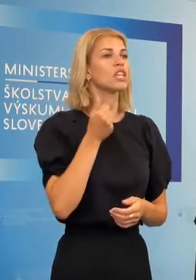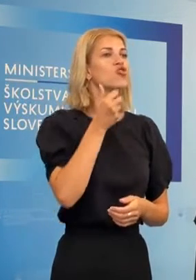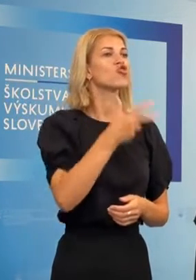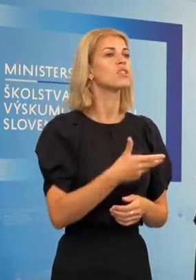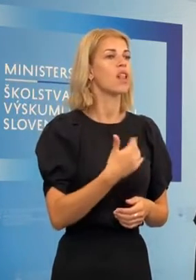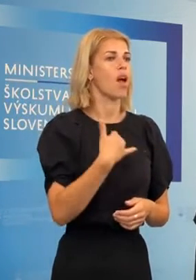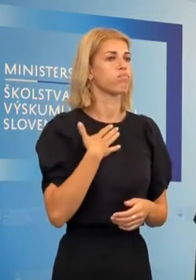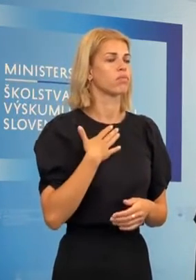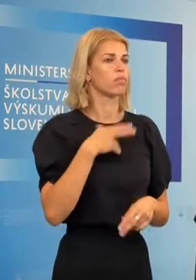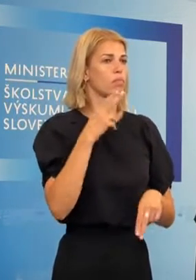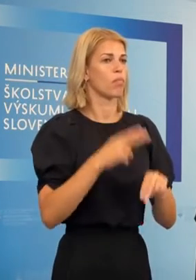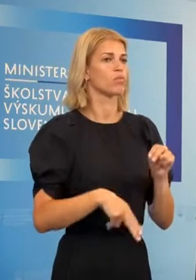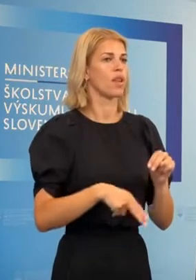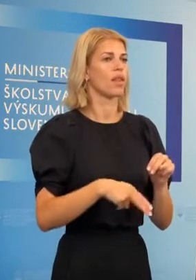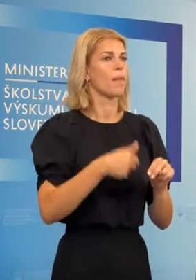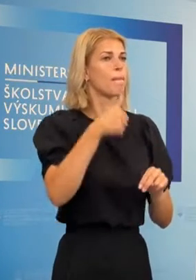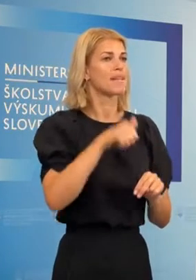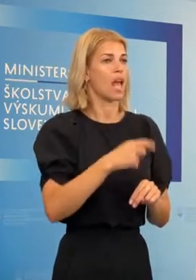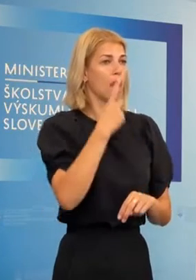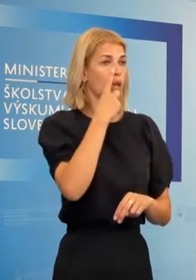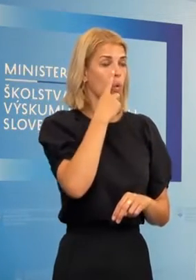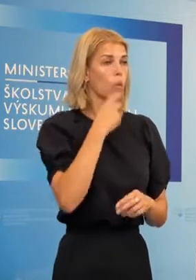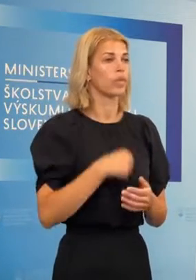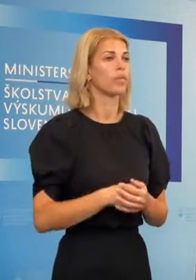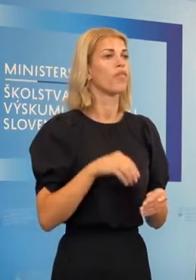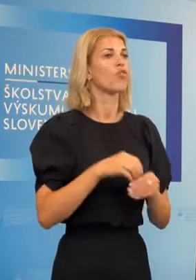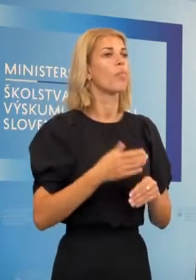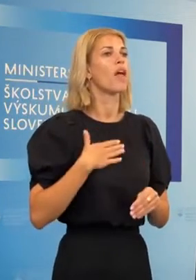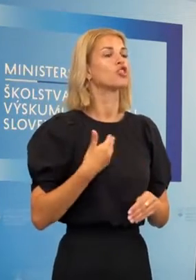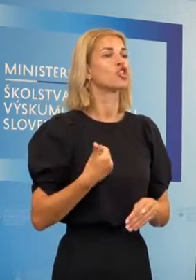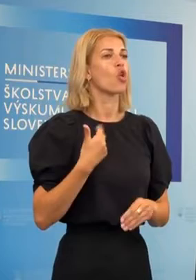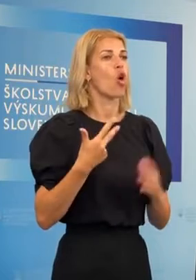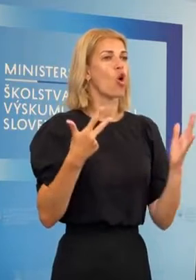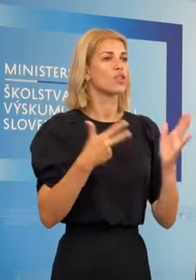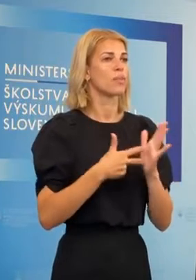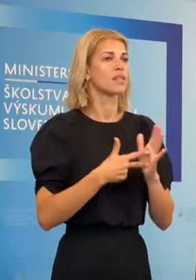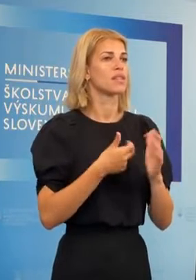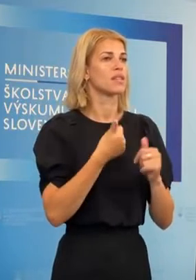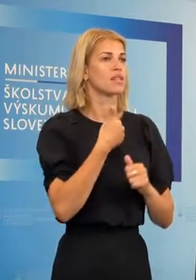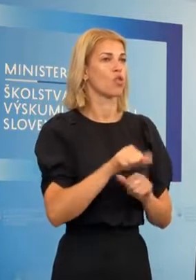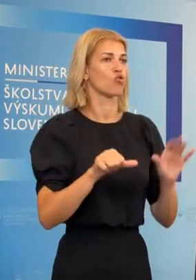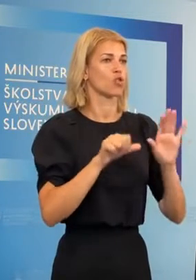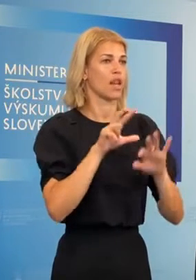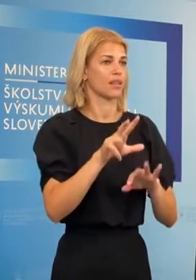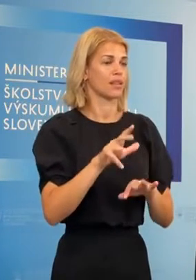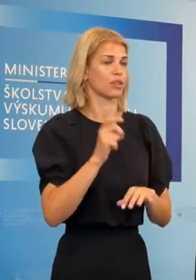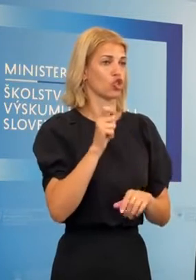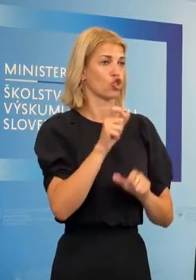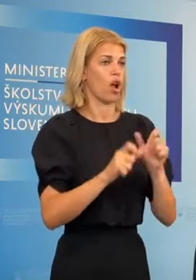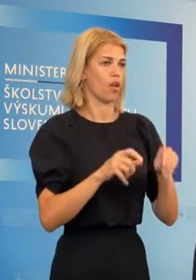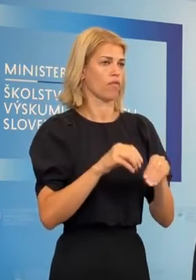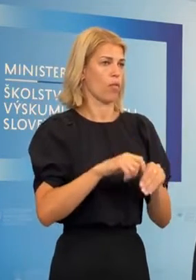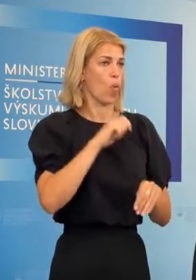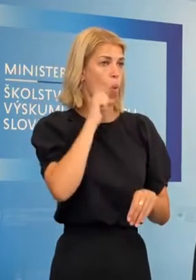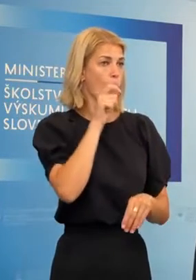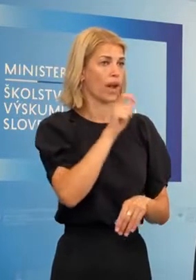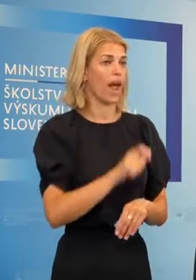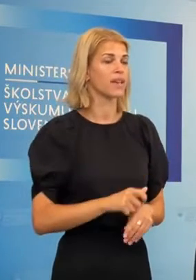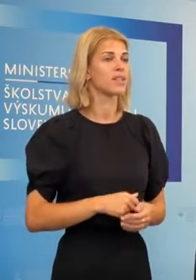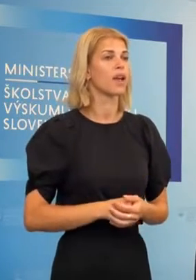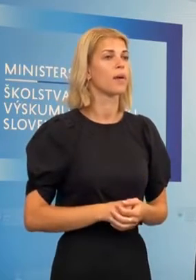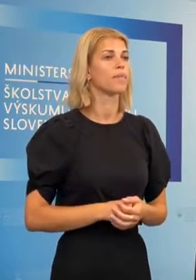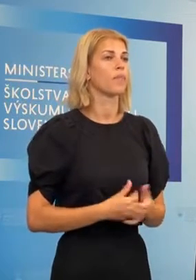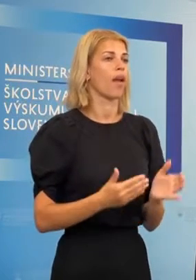ktoré máme naposledy za mesiac júň. V júni sme mali v našich školách 8163 žiakov ukrajinských. Treba